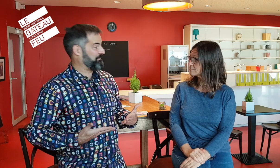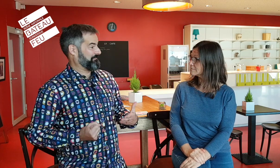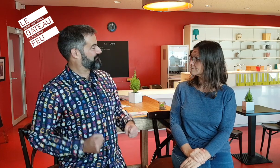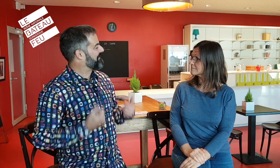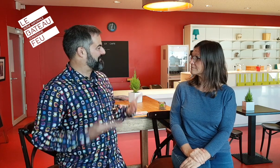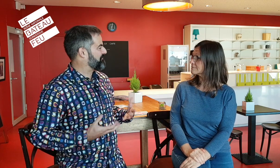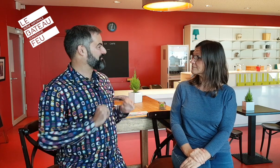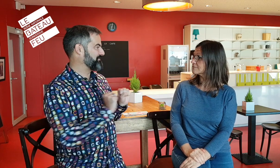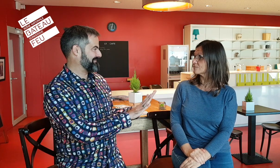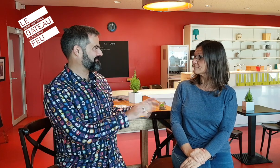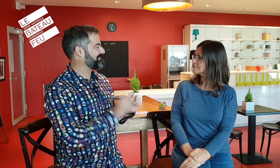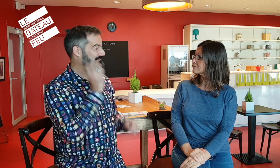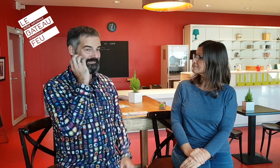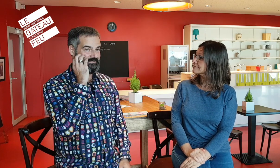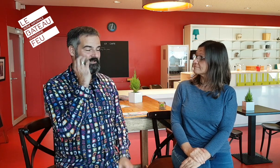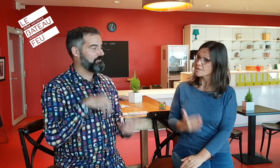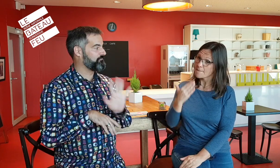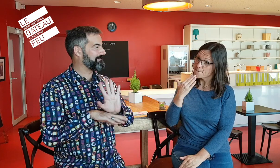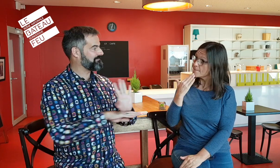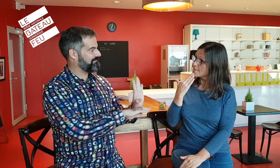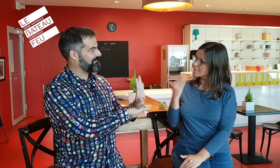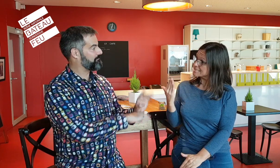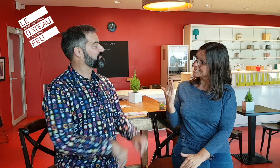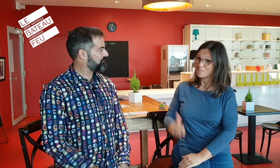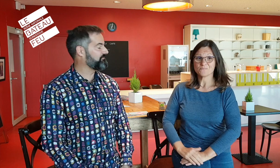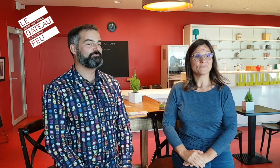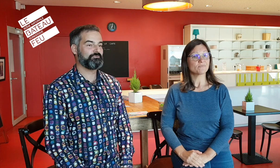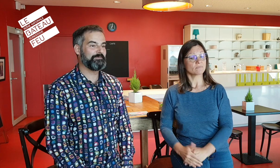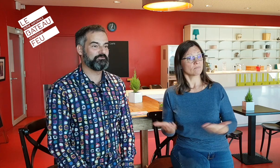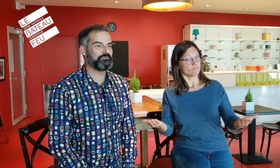Maintenant, je laisse Séverine vous présenter les prochains rendez-vous du Bateau-feu.